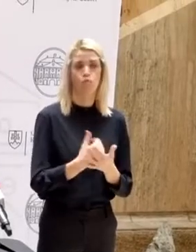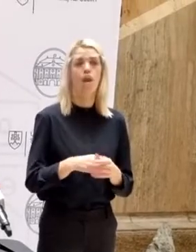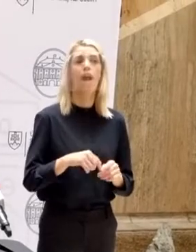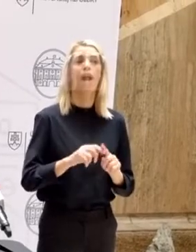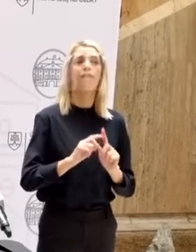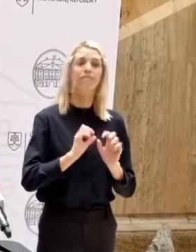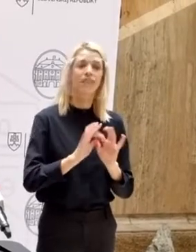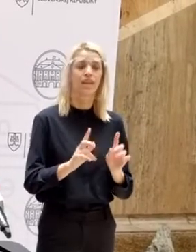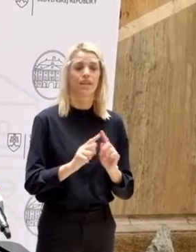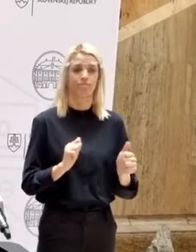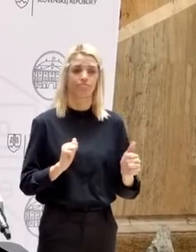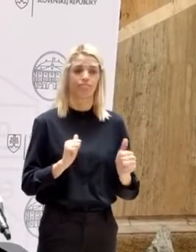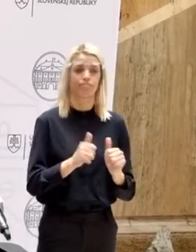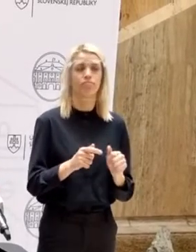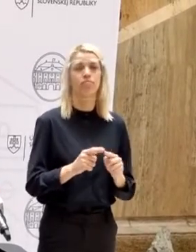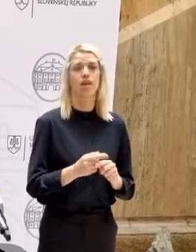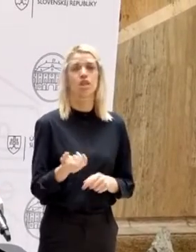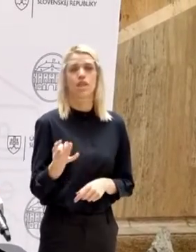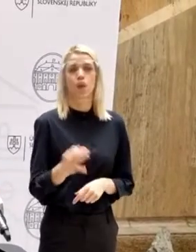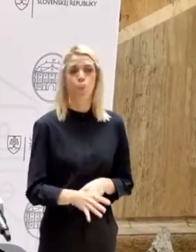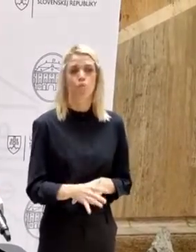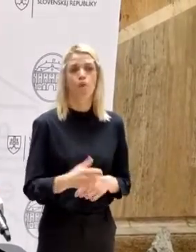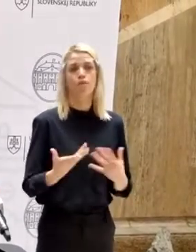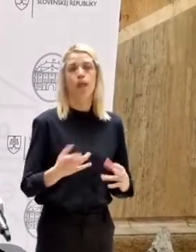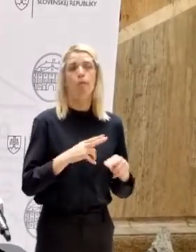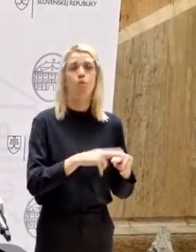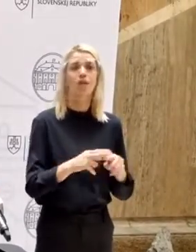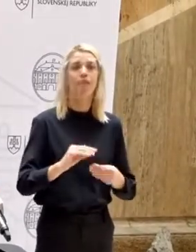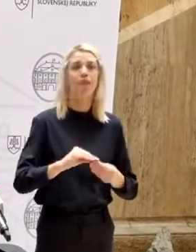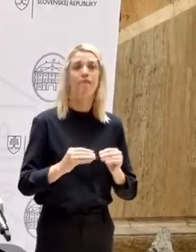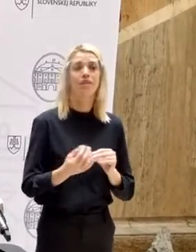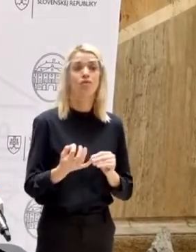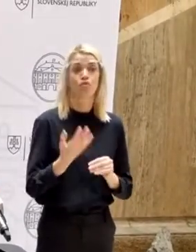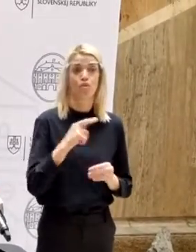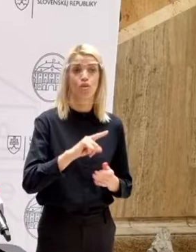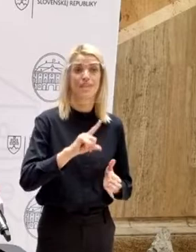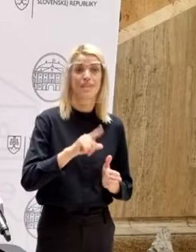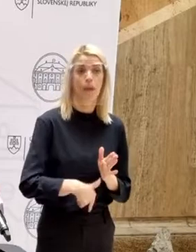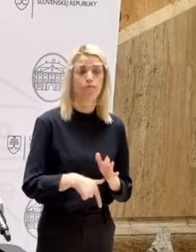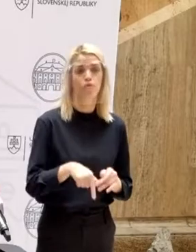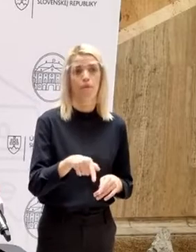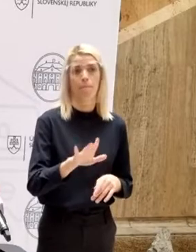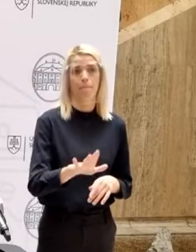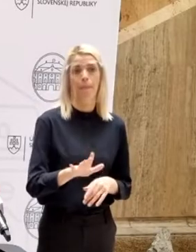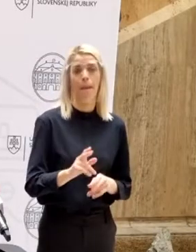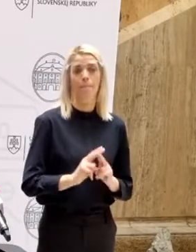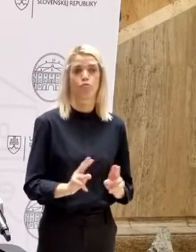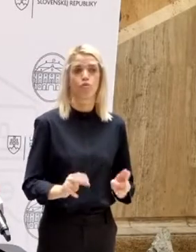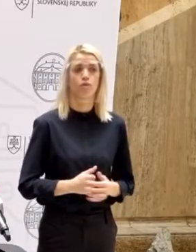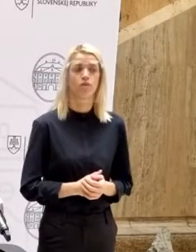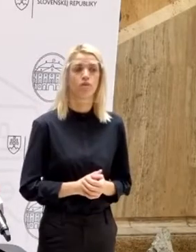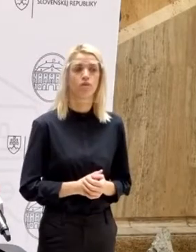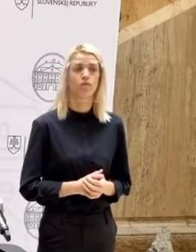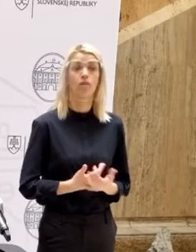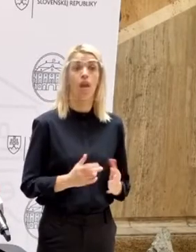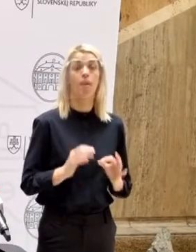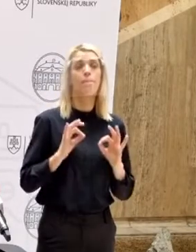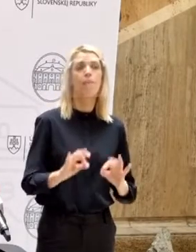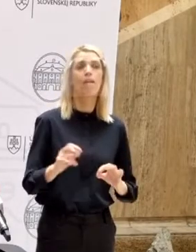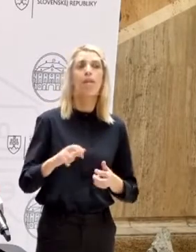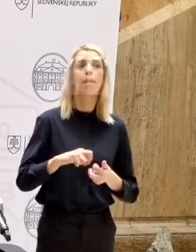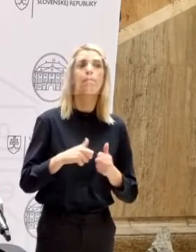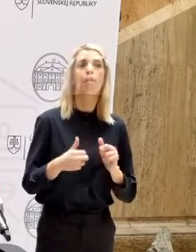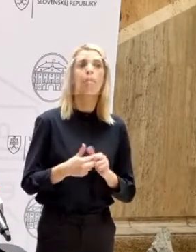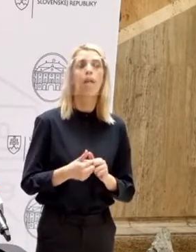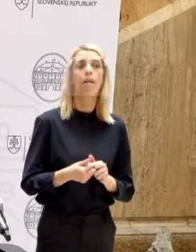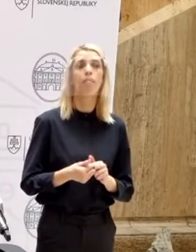dotiahnuť možno aj tú zručnosť a ostatné veci, ktoré ak zameškali, tak tuto je to miesto. Pán ministr, tam je problém na prekáč, že nemôžete